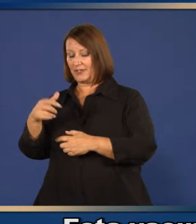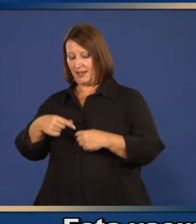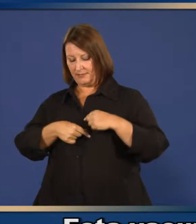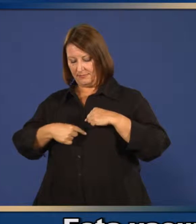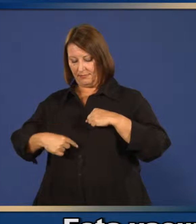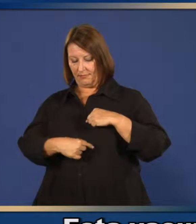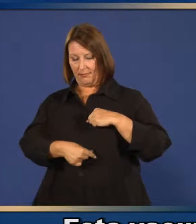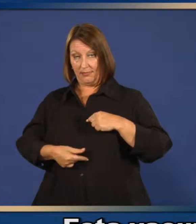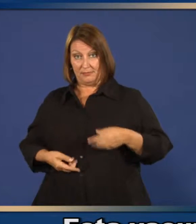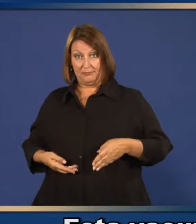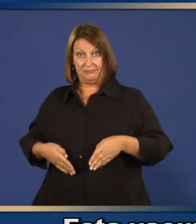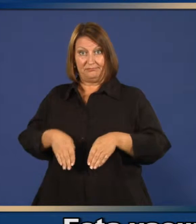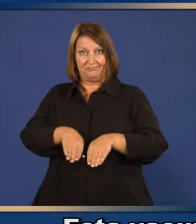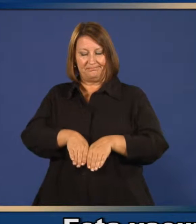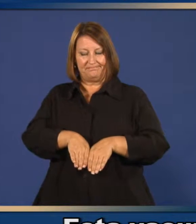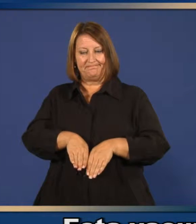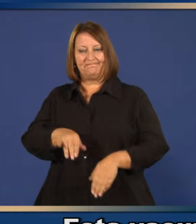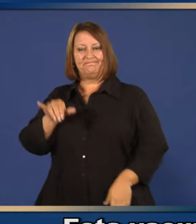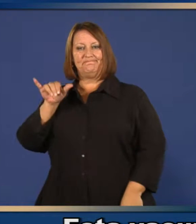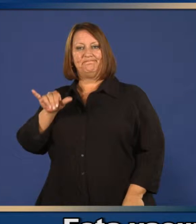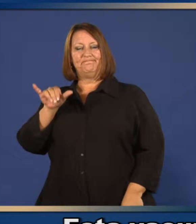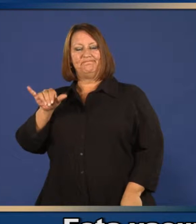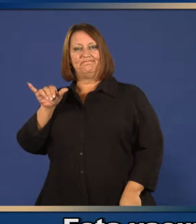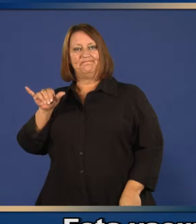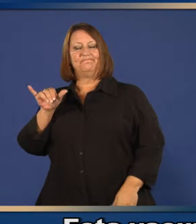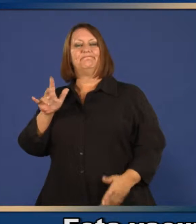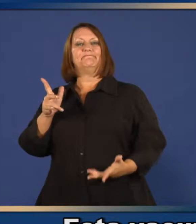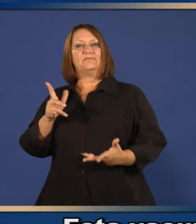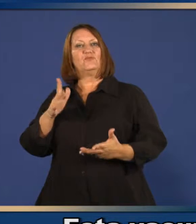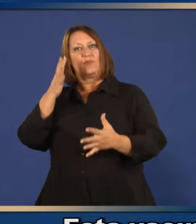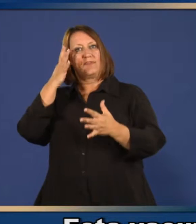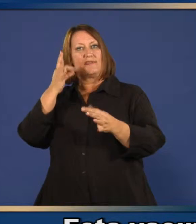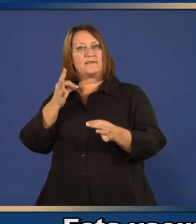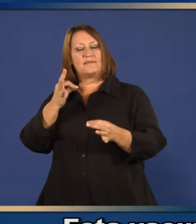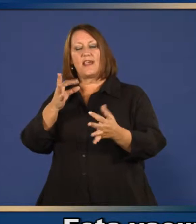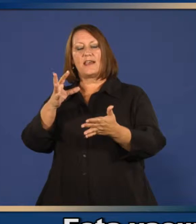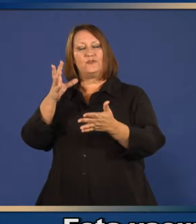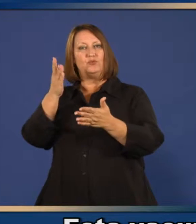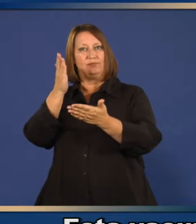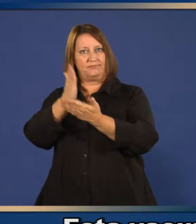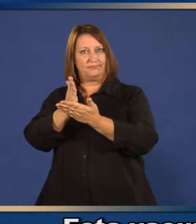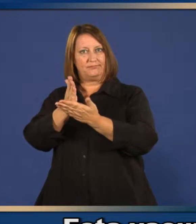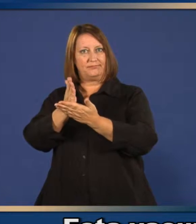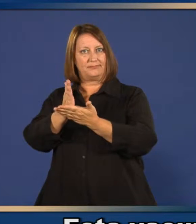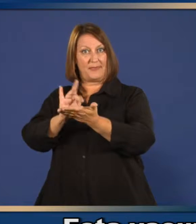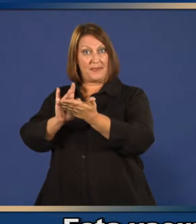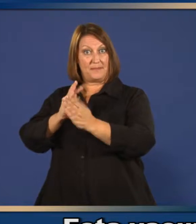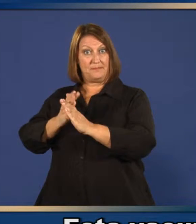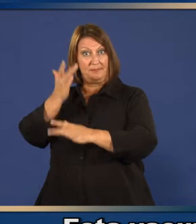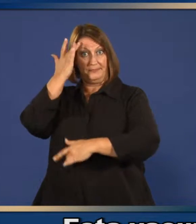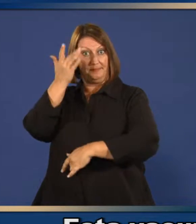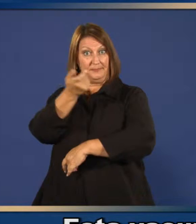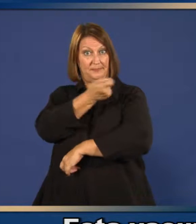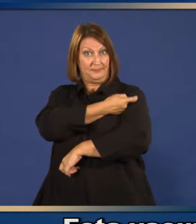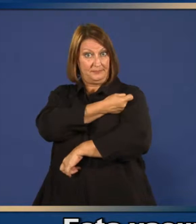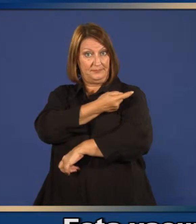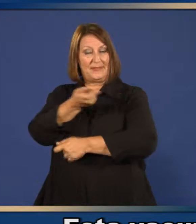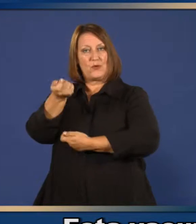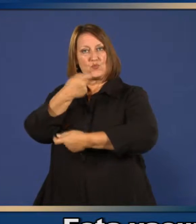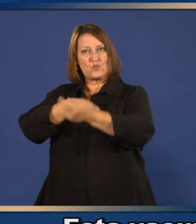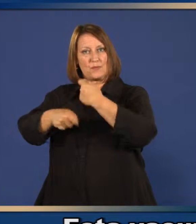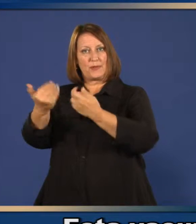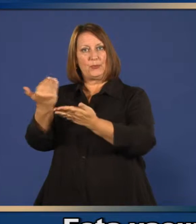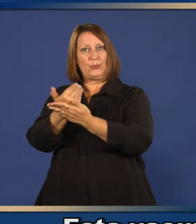Esta vacuna se reemplazó por un producto nuevo y más seguro. Se ha